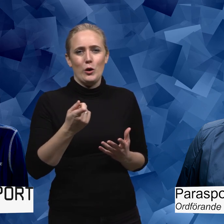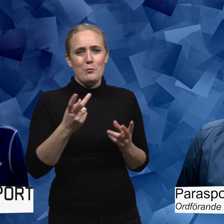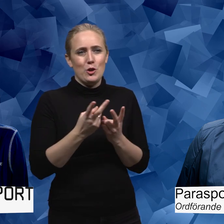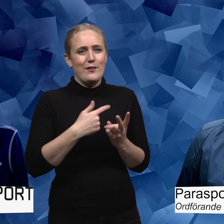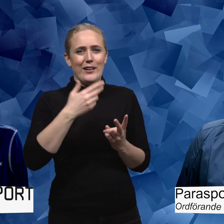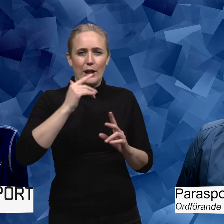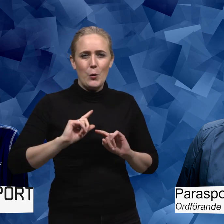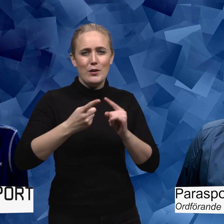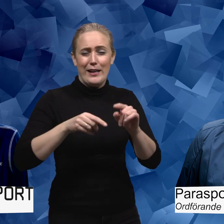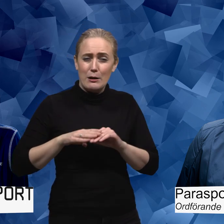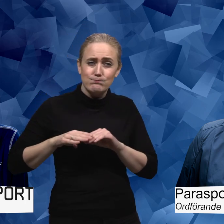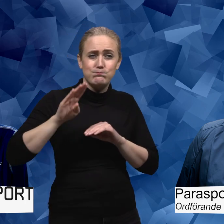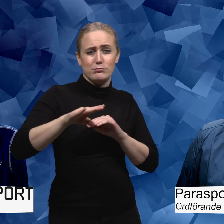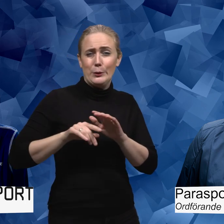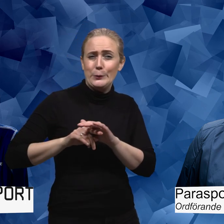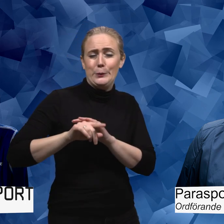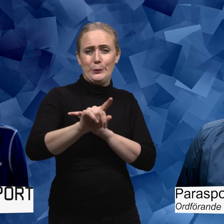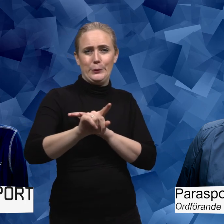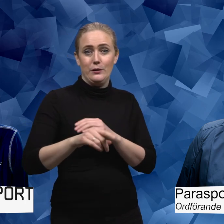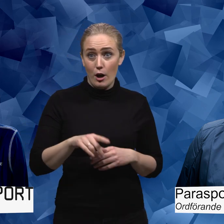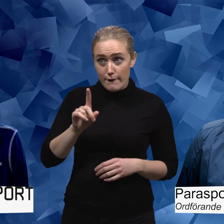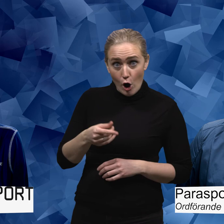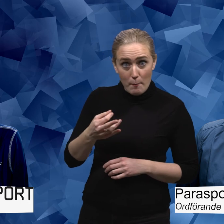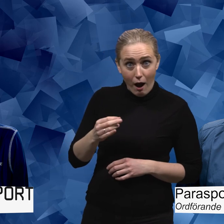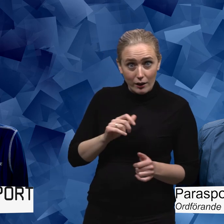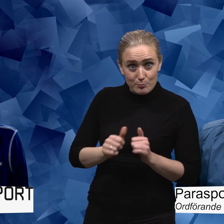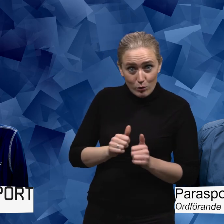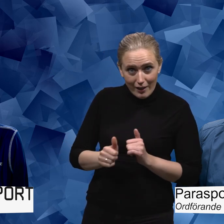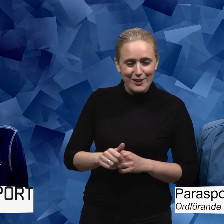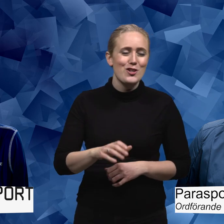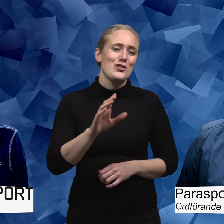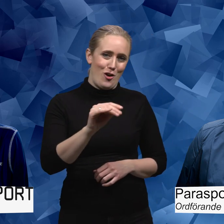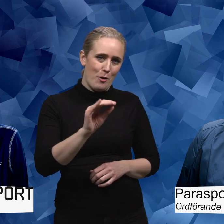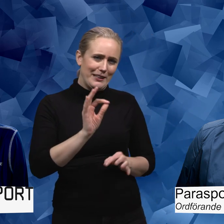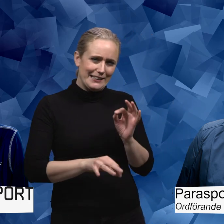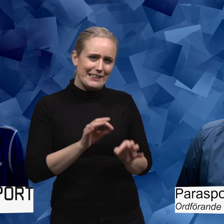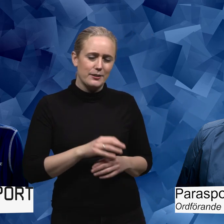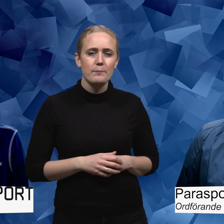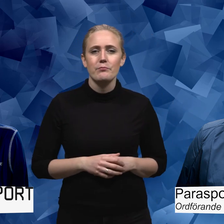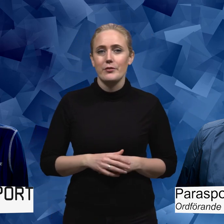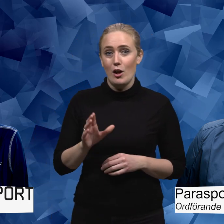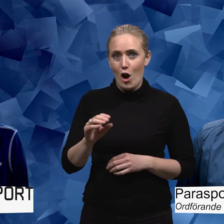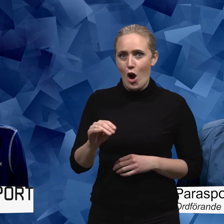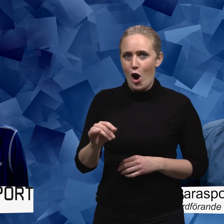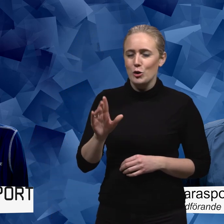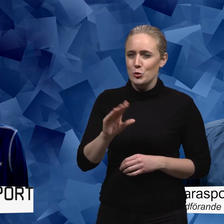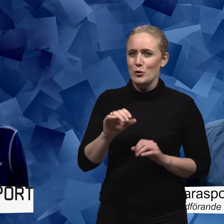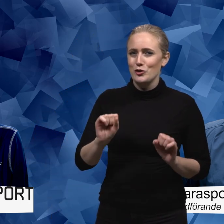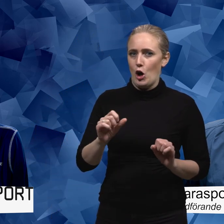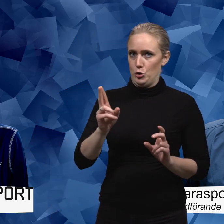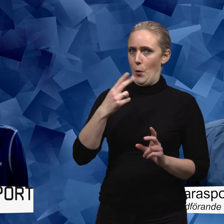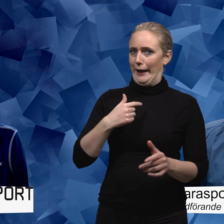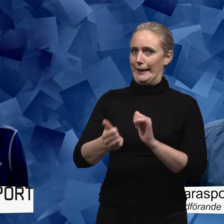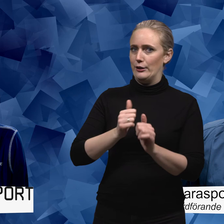utvecklingen att bara hoppa i ljusår framåt. Vad skulle det vara? För Parasporten? Ja. Ja men då skulle det vara...